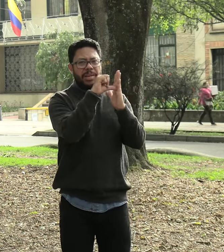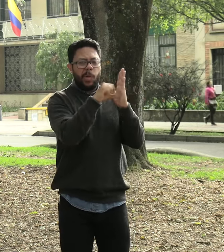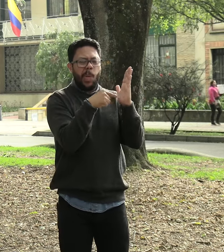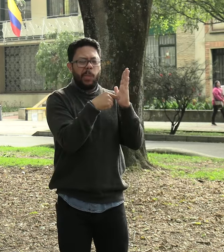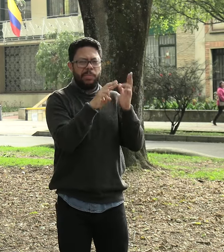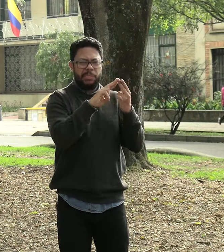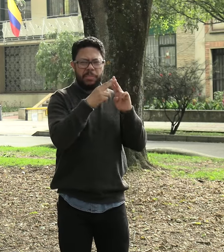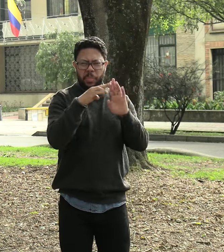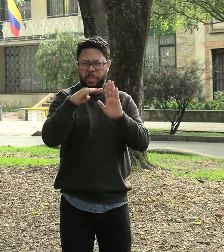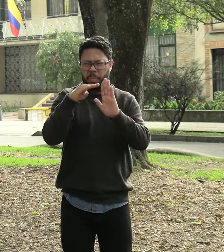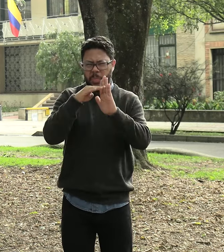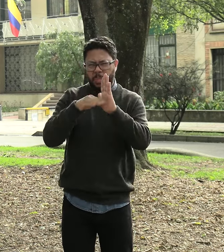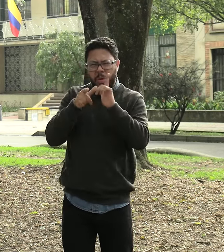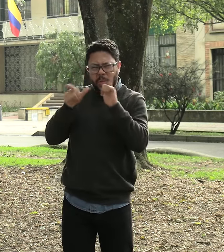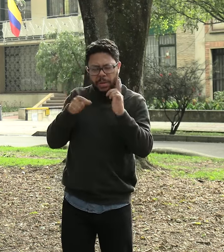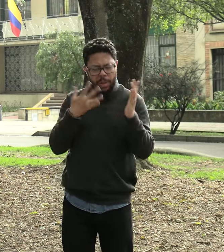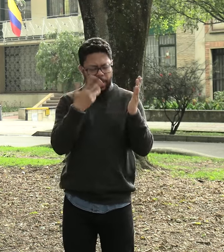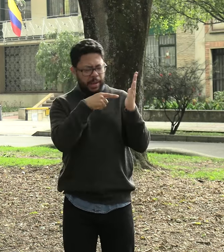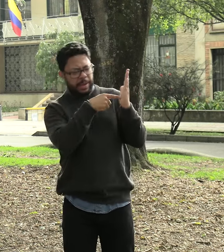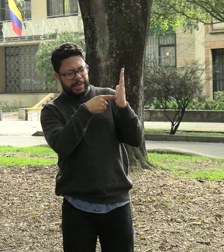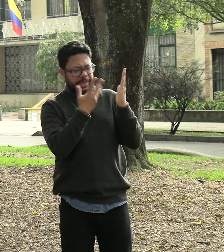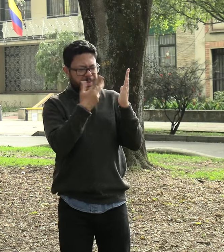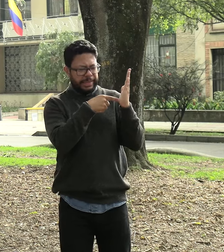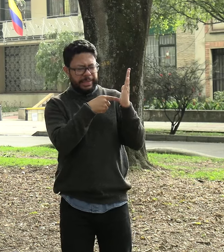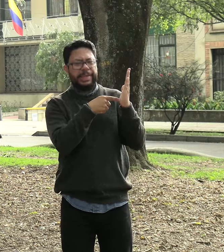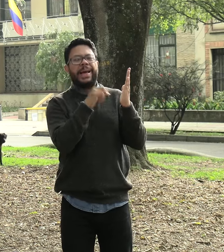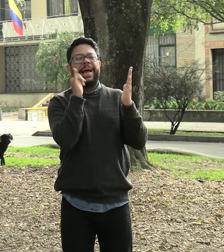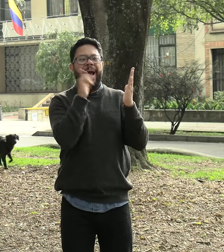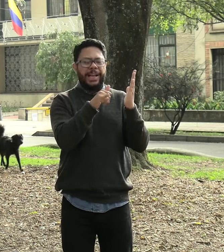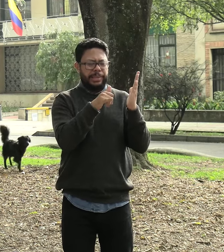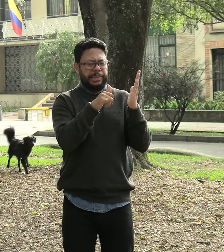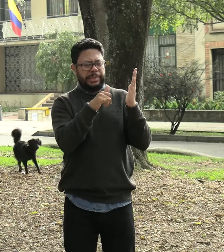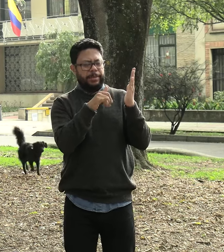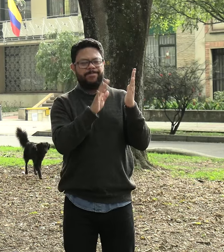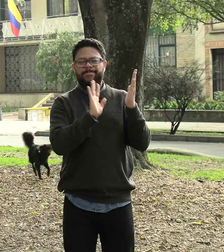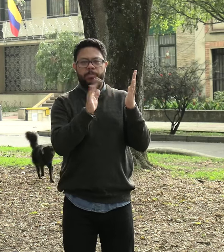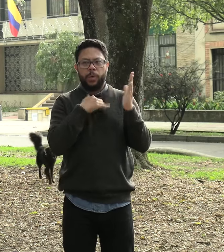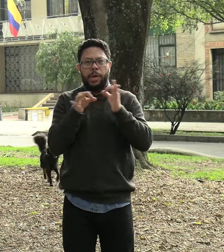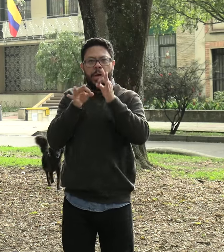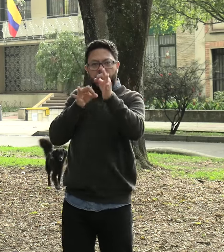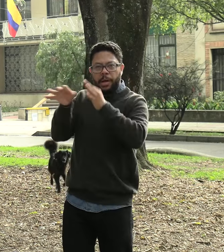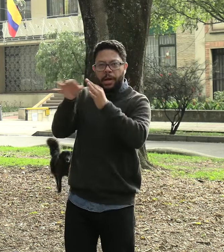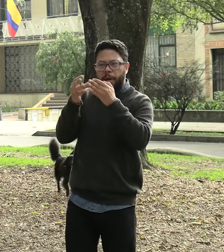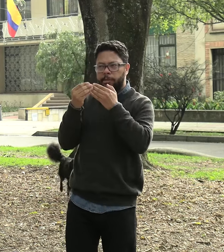confusión acerca de lo establecido en la ley y qué dice la norma con respecto a la planeación lingüística.